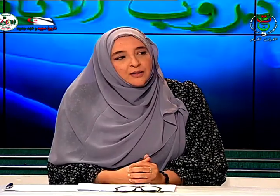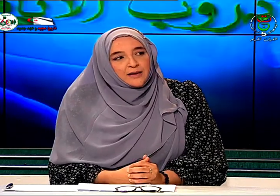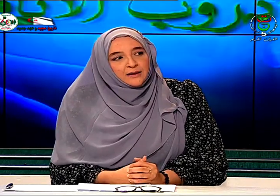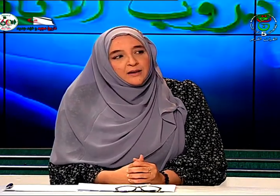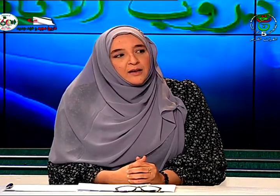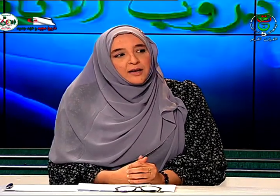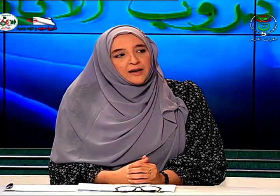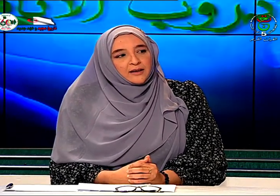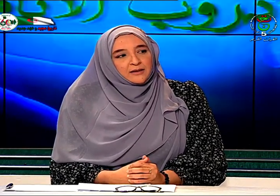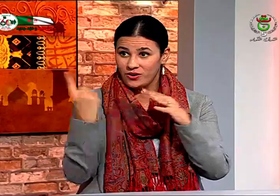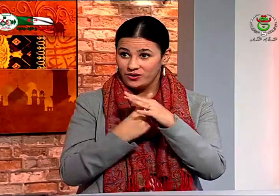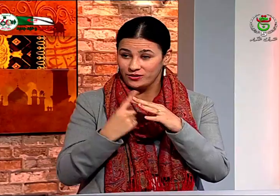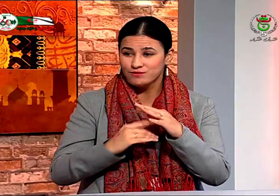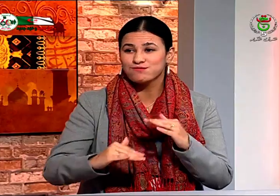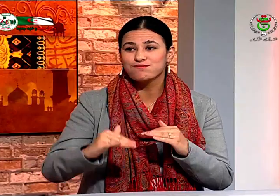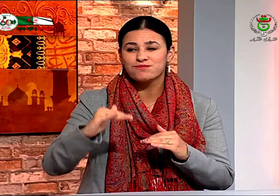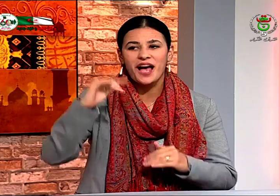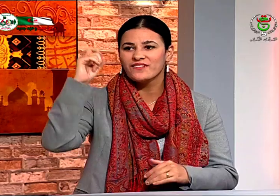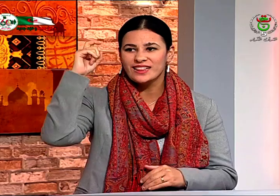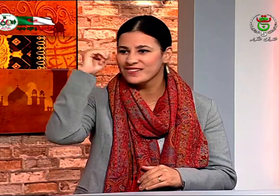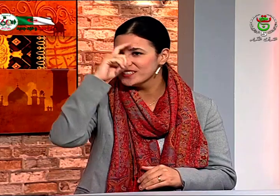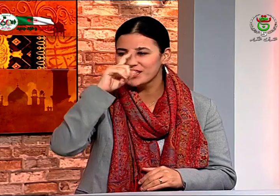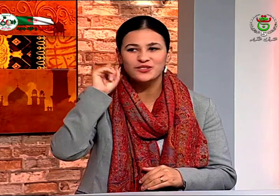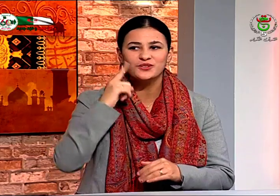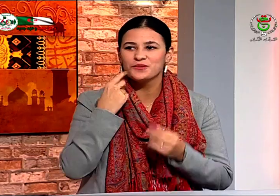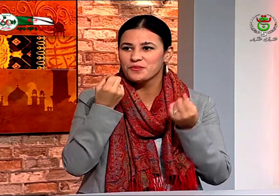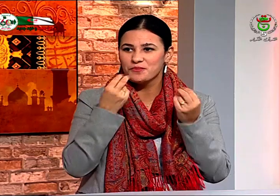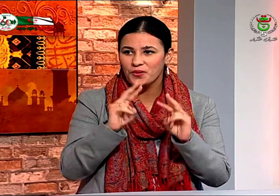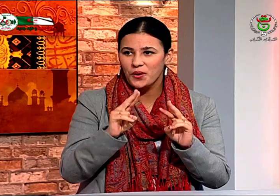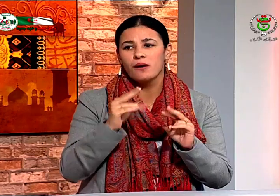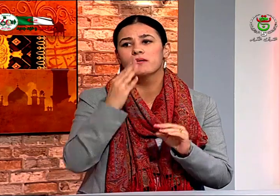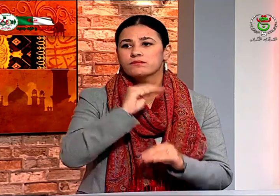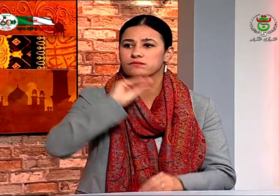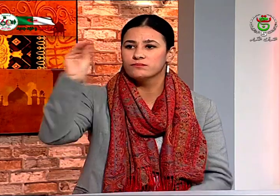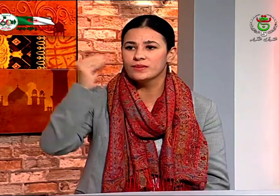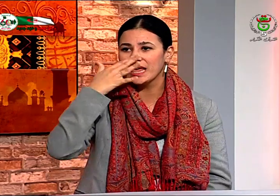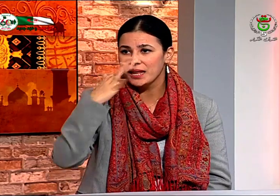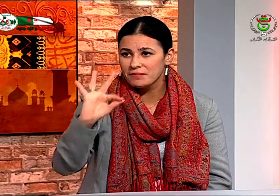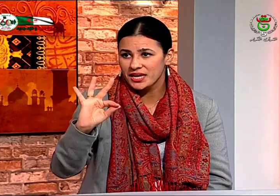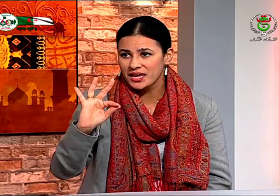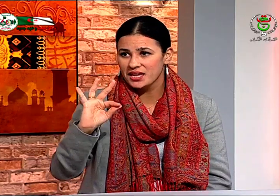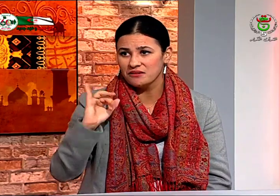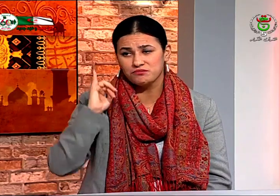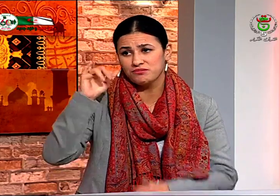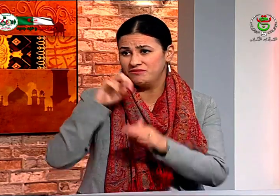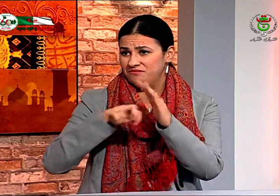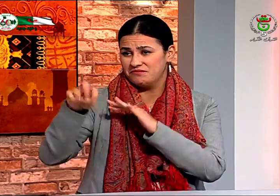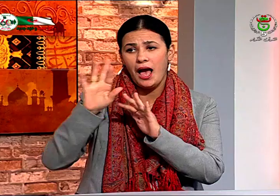أخي كان أخي يعني عمره ست سنوات فقد فقد التحق بالقسم المدمج لكن لكن